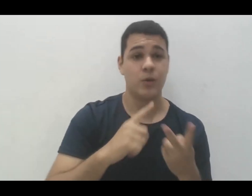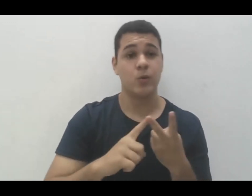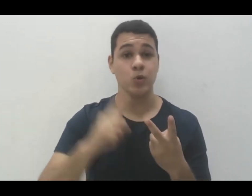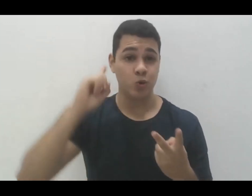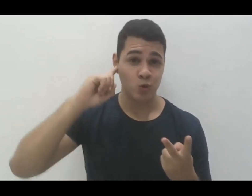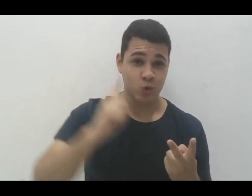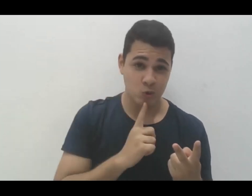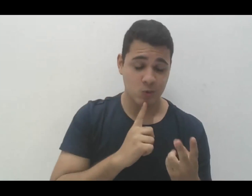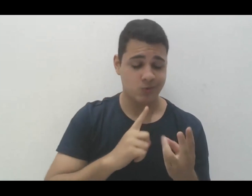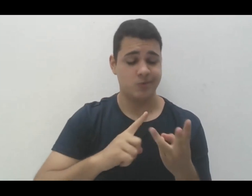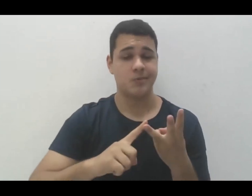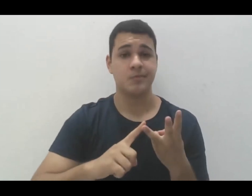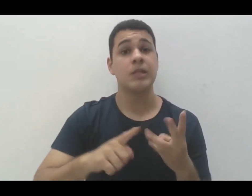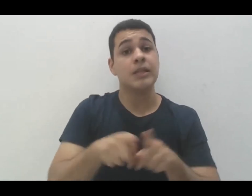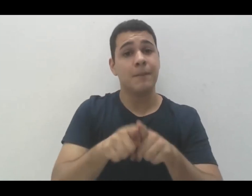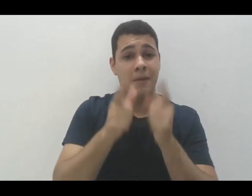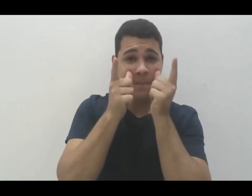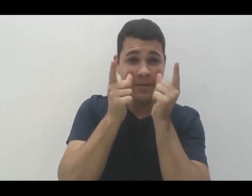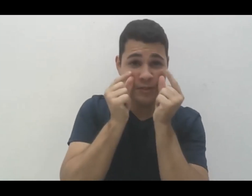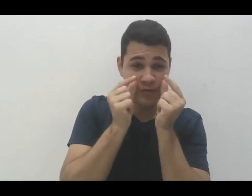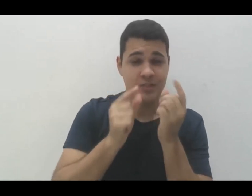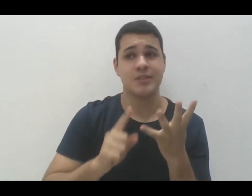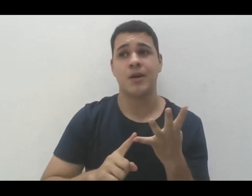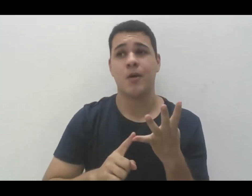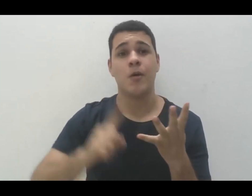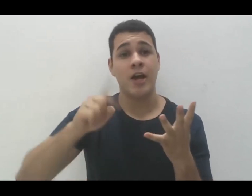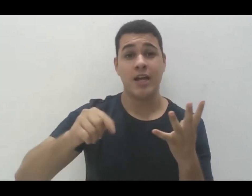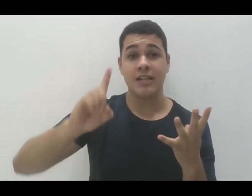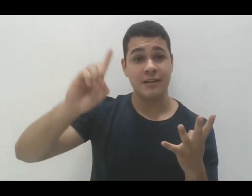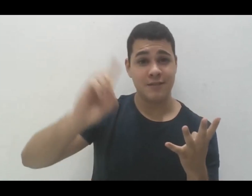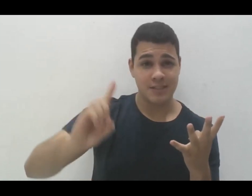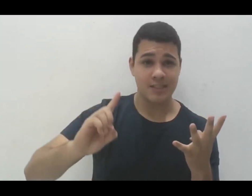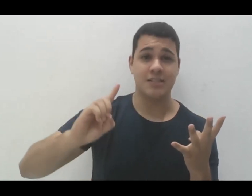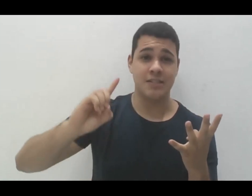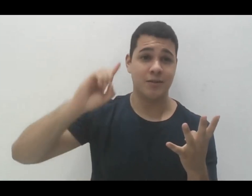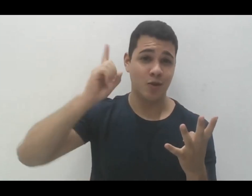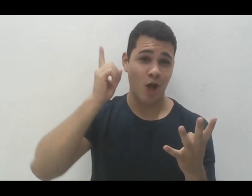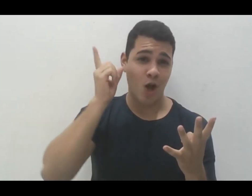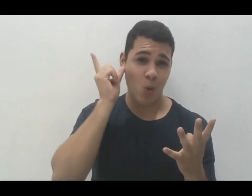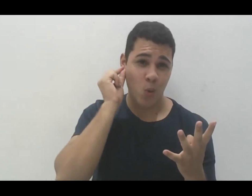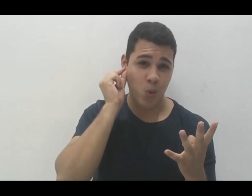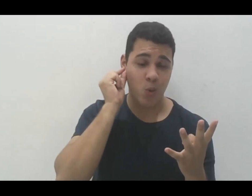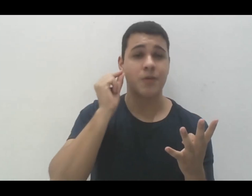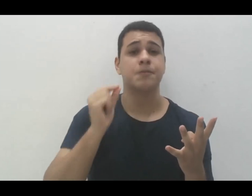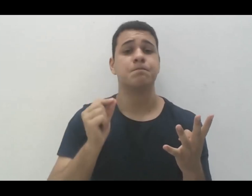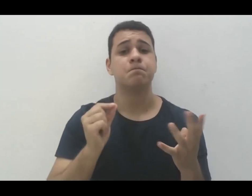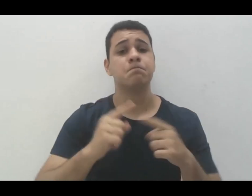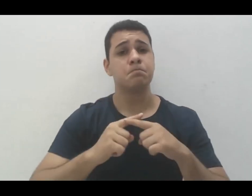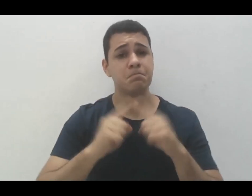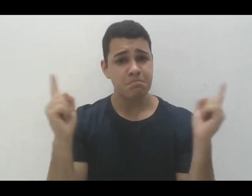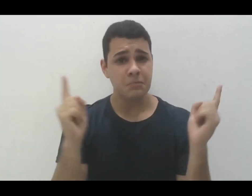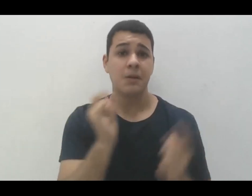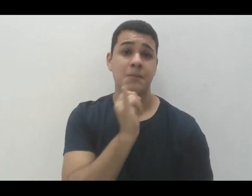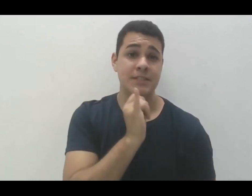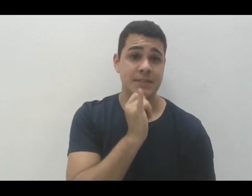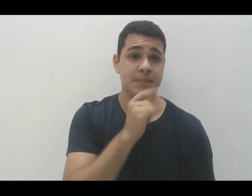surdas, pessoas com baixa visão, pessoas com deficiência auditiva, mas quando pega a população, por exemplo,